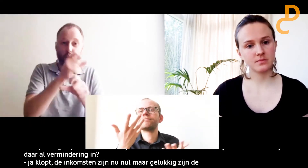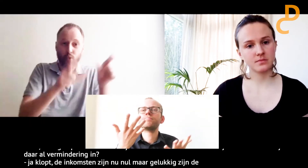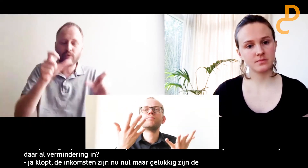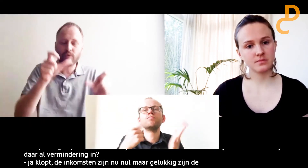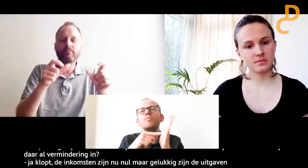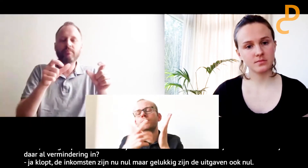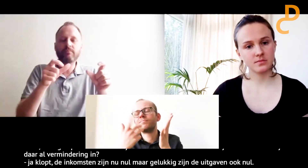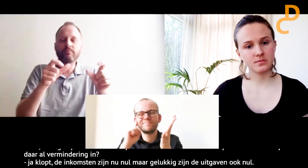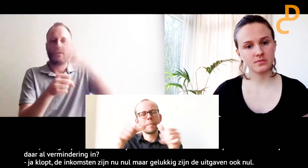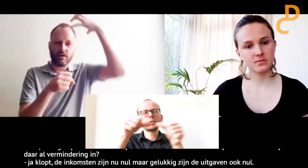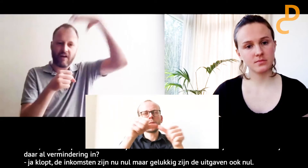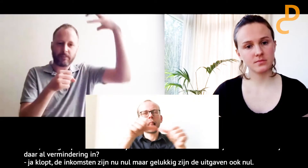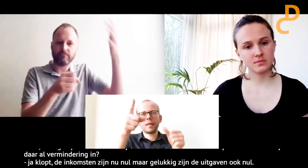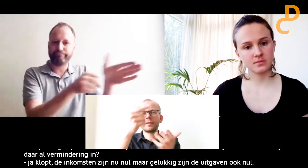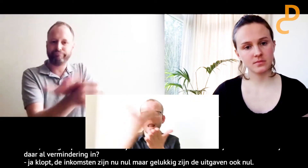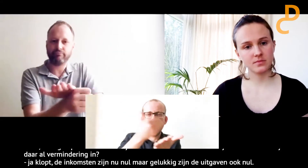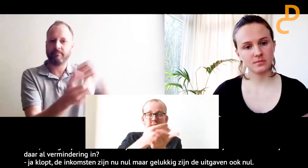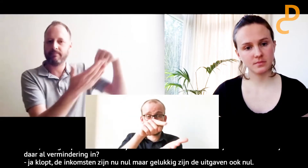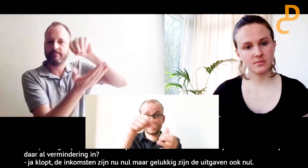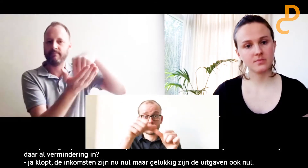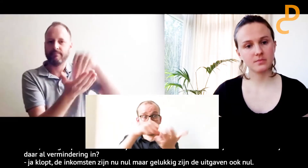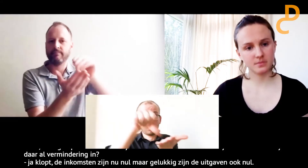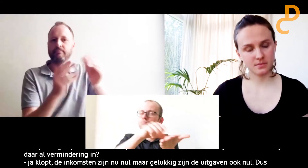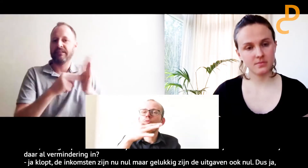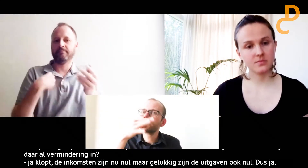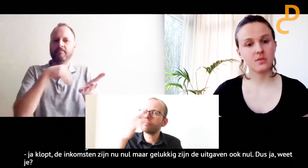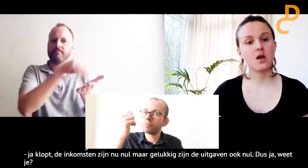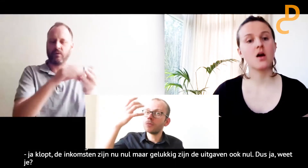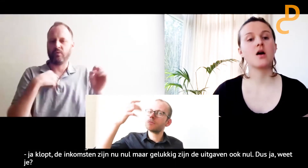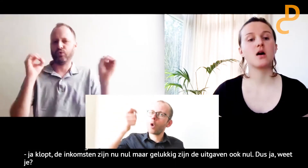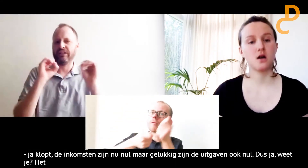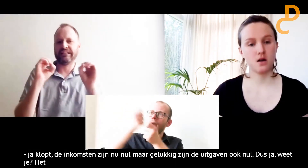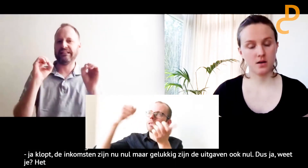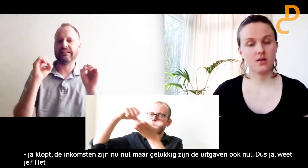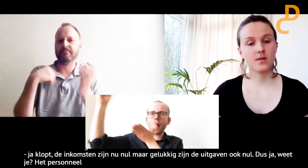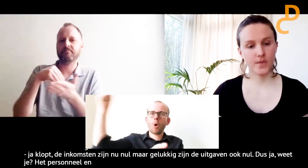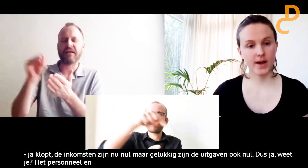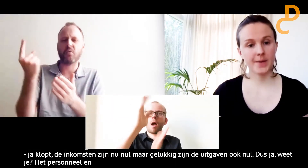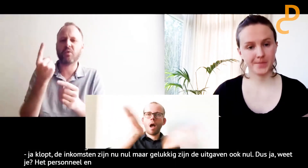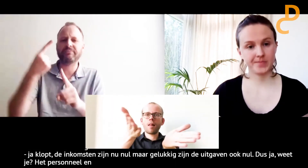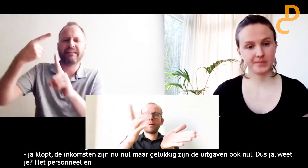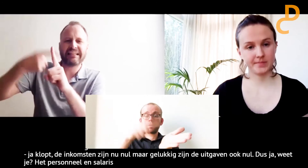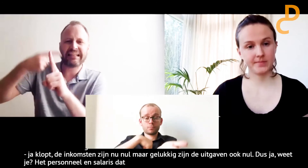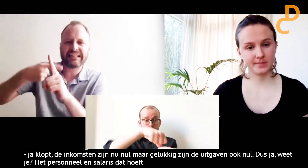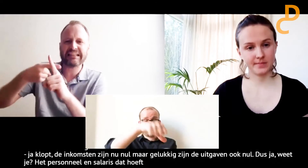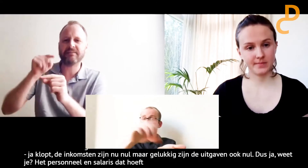Dus ja, weet je, het salaris van het personeel hoef ik gelukkig niet te betalen. De overheid betaalt dat aan hun.